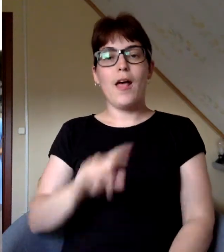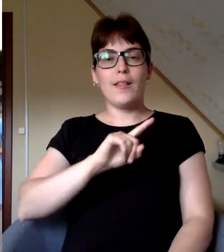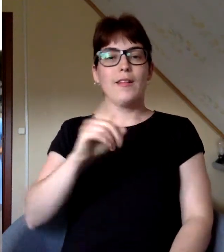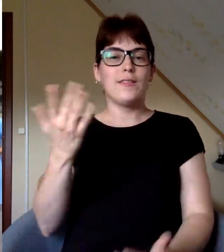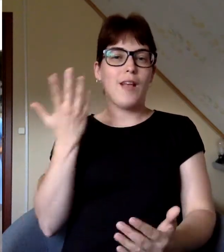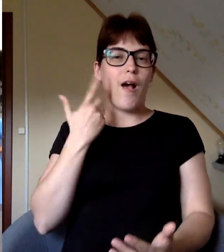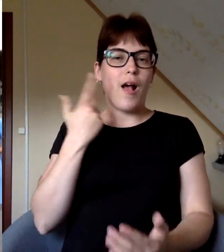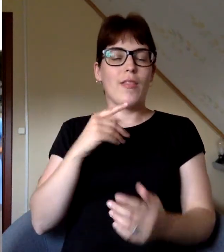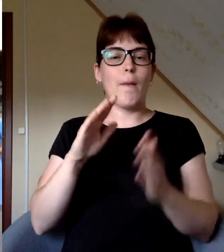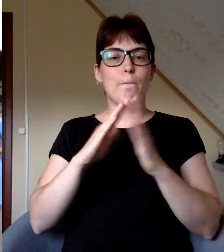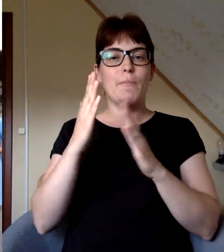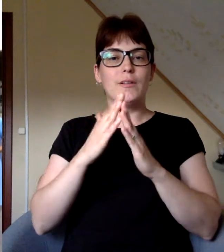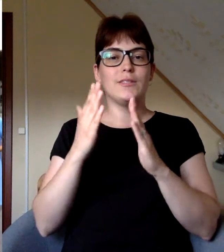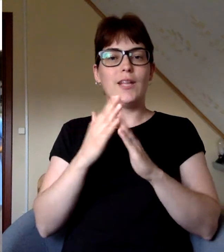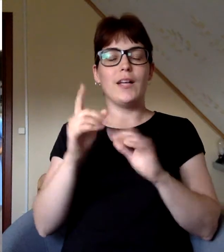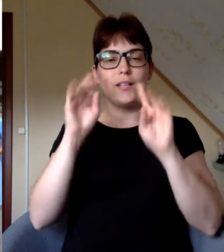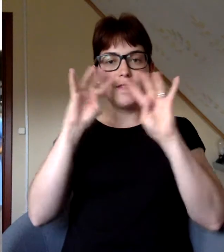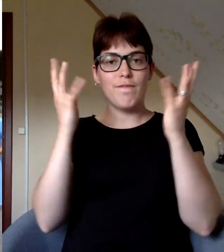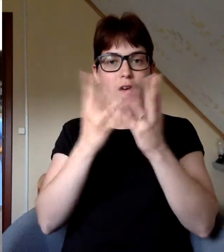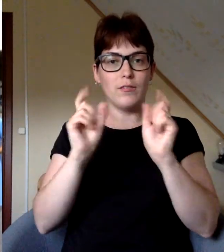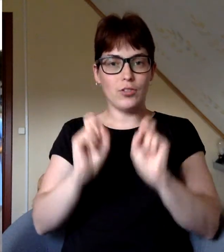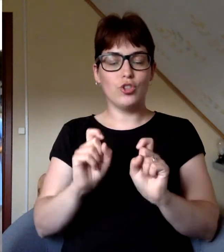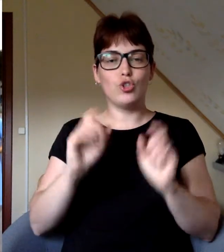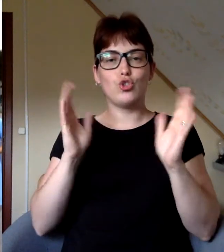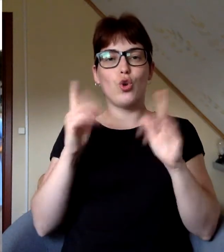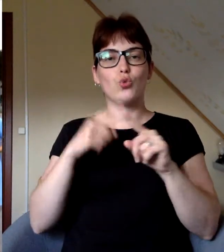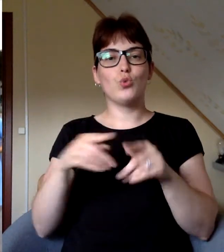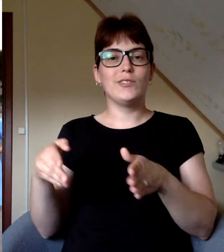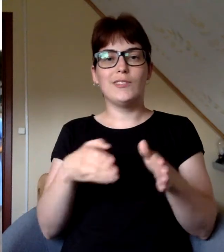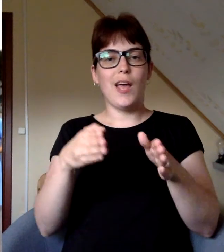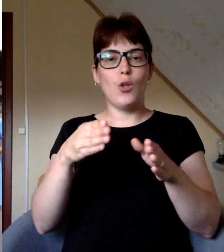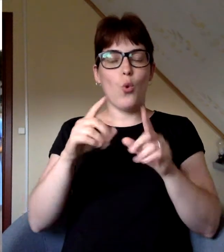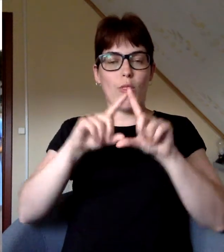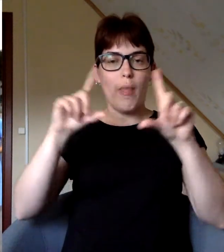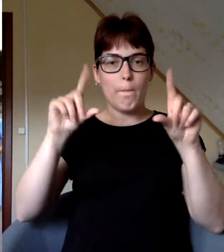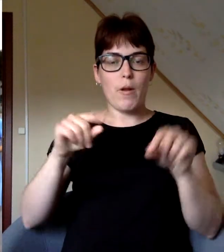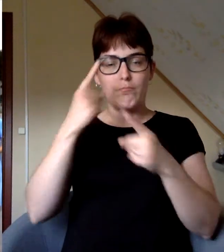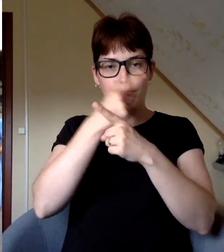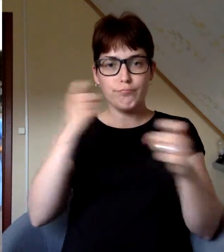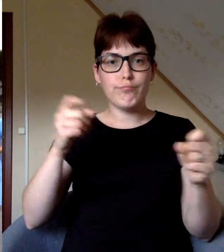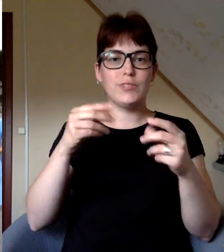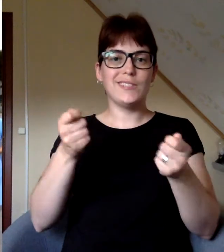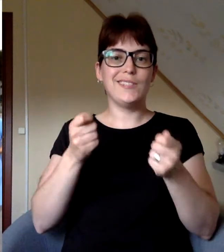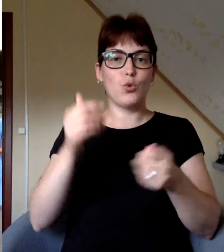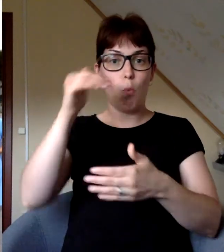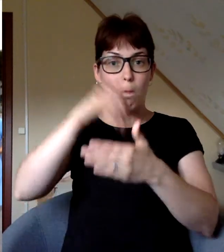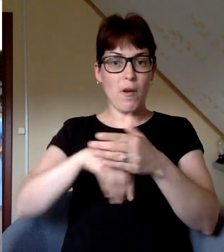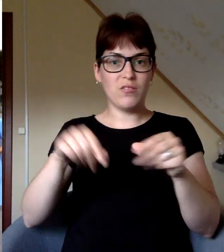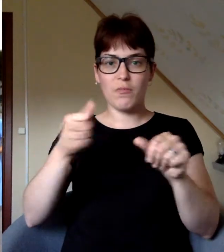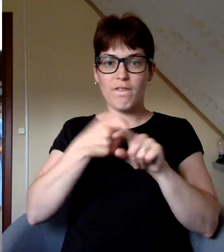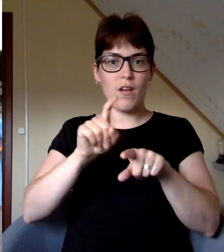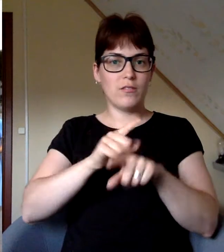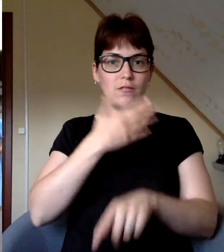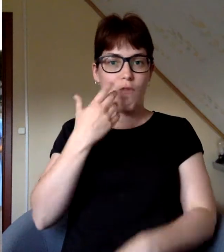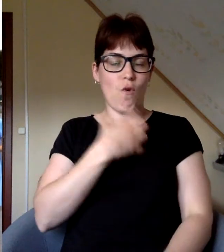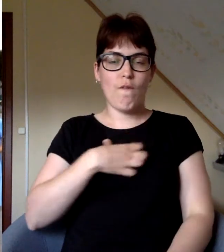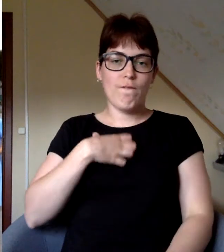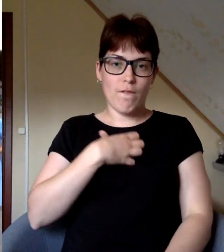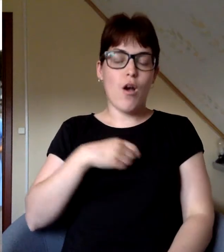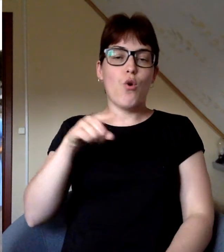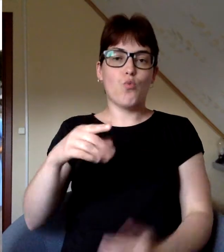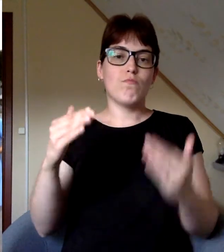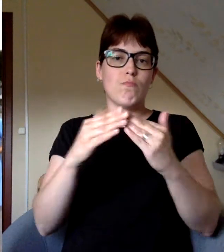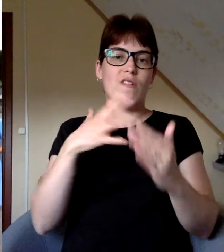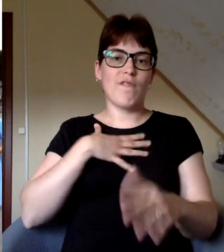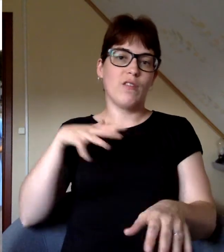Smeltenes pilsētas velgas sēdē, šosejas un zemes ceļu departaments ziņo, ka zirgu pasta Smeltenē nav vajadzīgs. Un